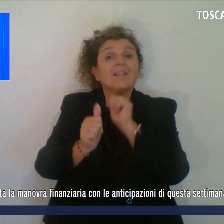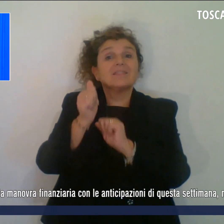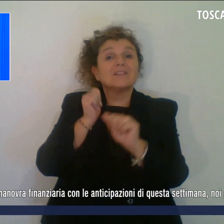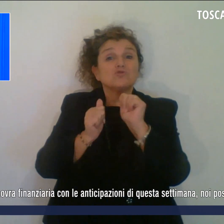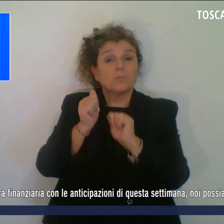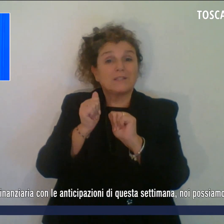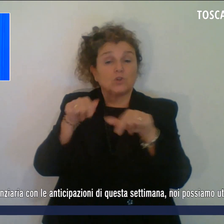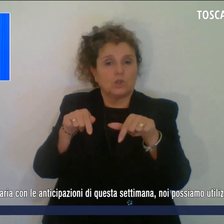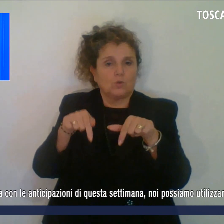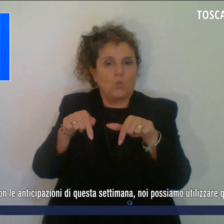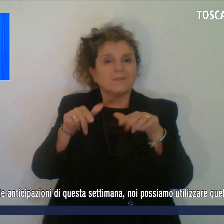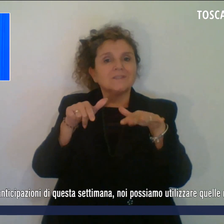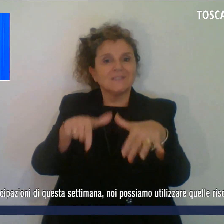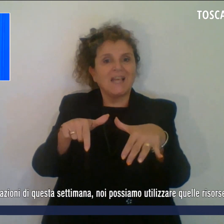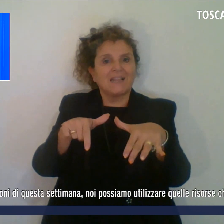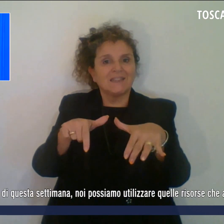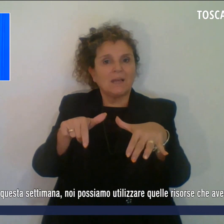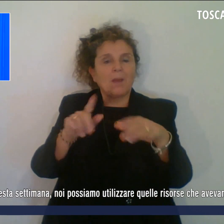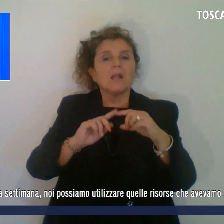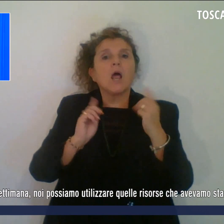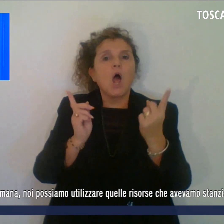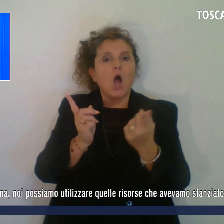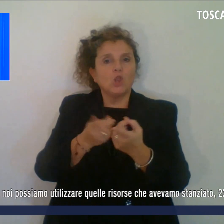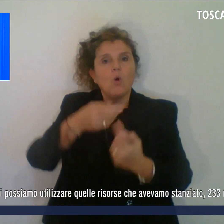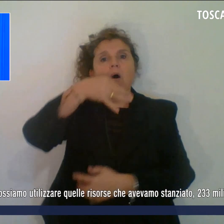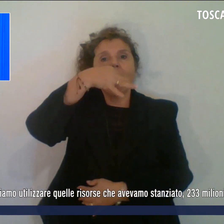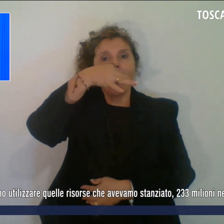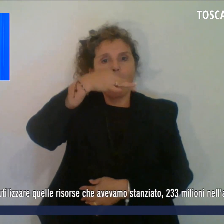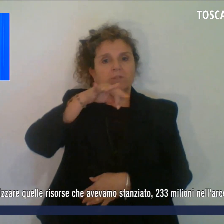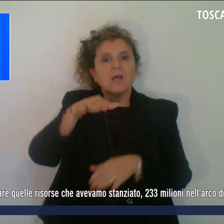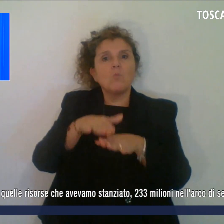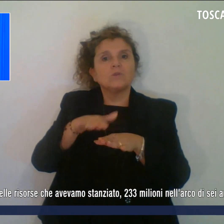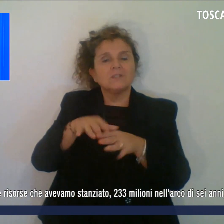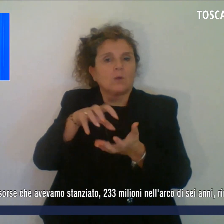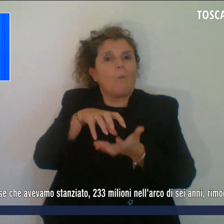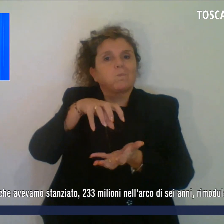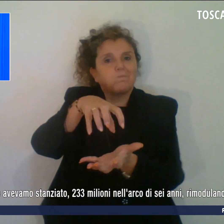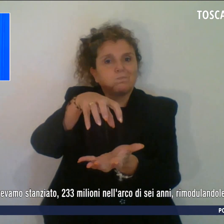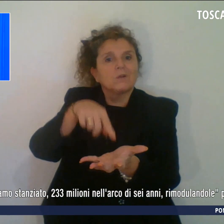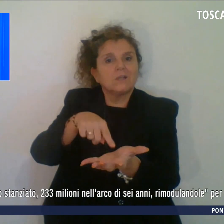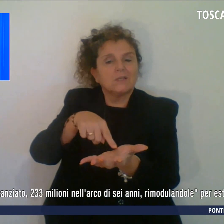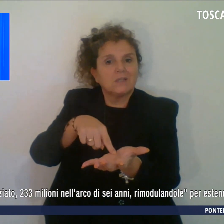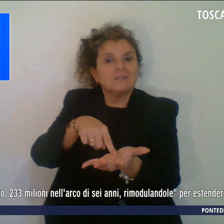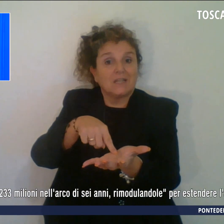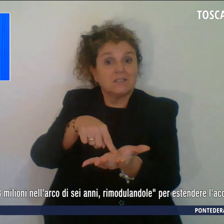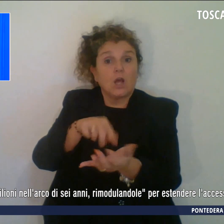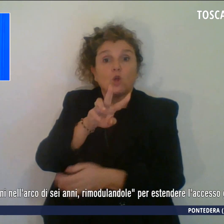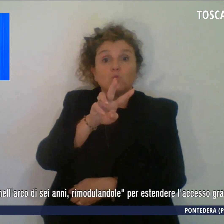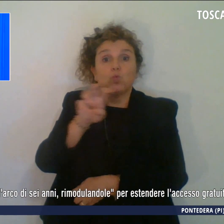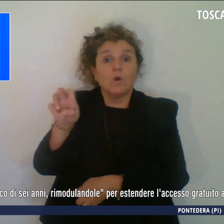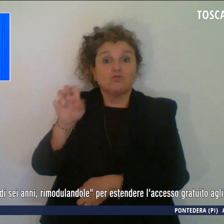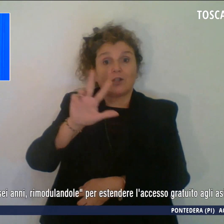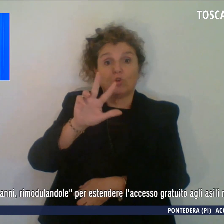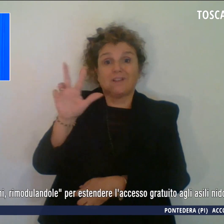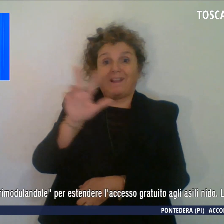settimana, noi possiamo utilizzare queste risorse che avevamo stanziato, 233